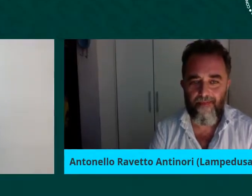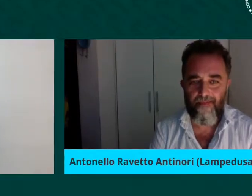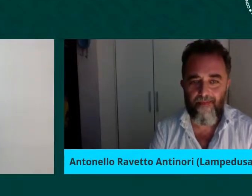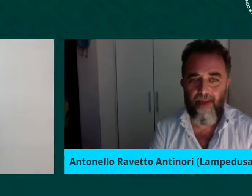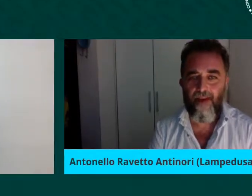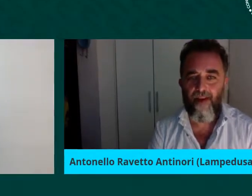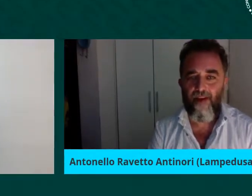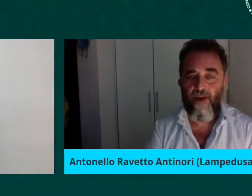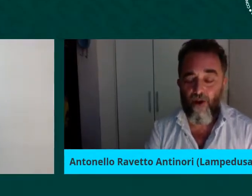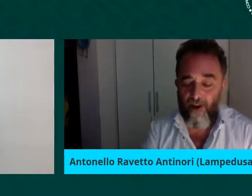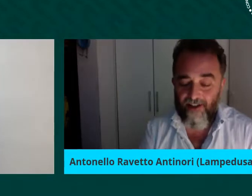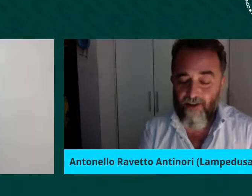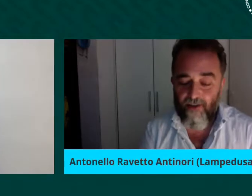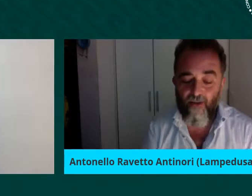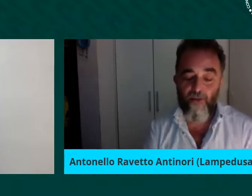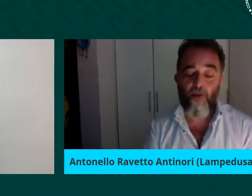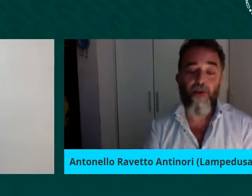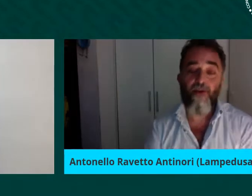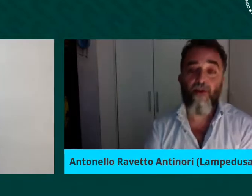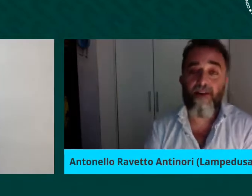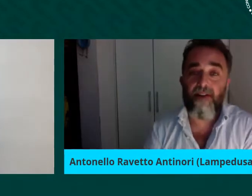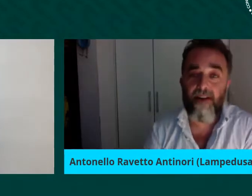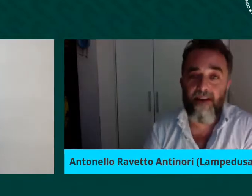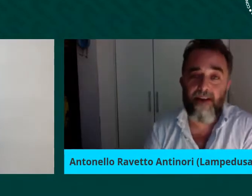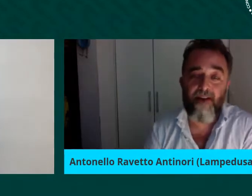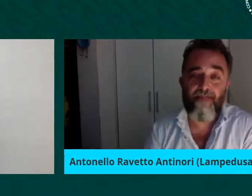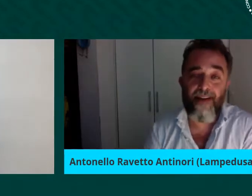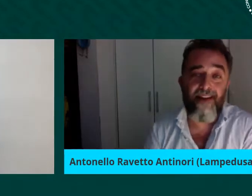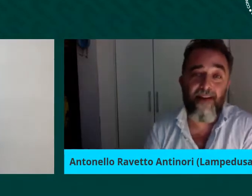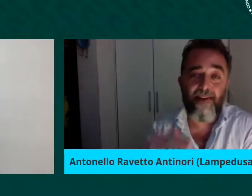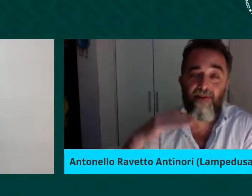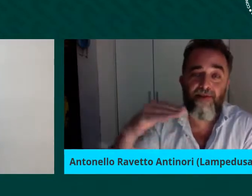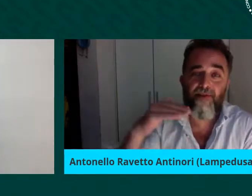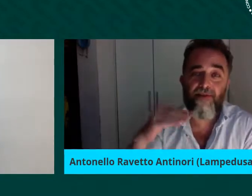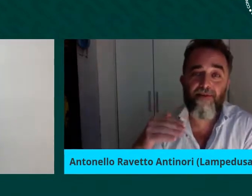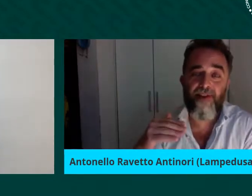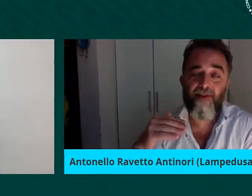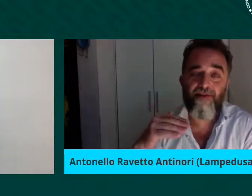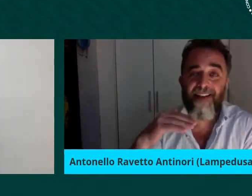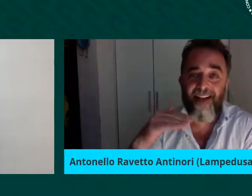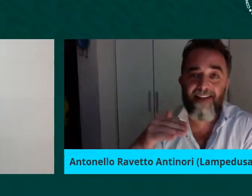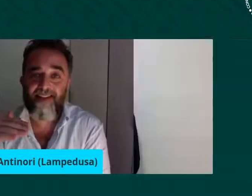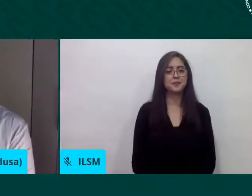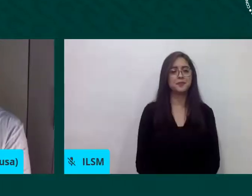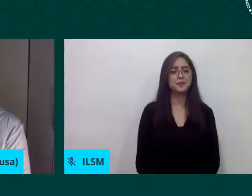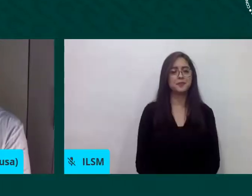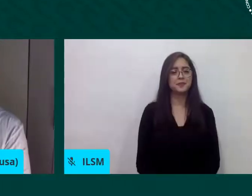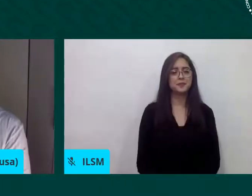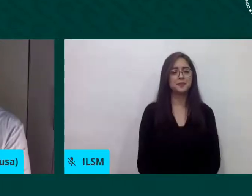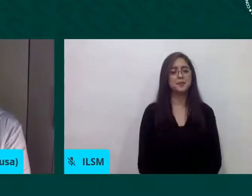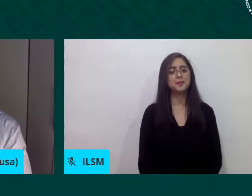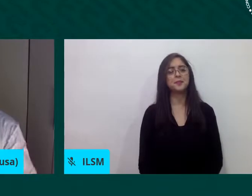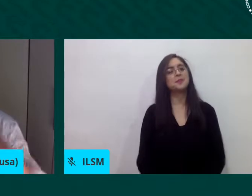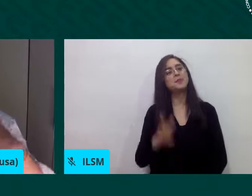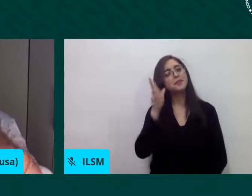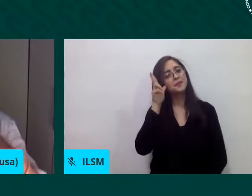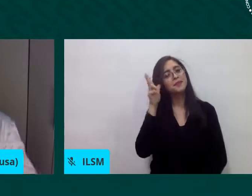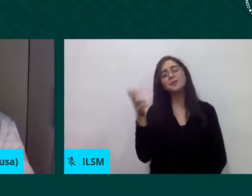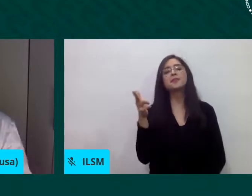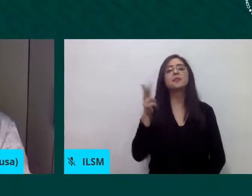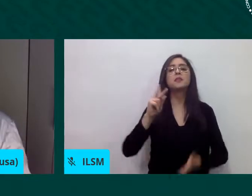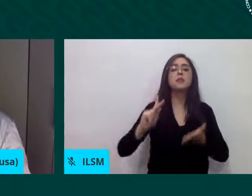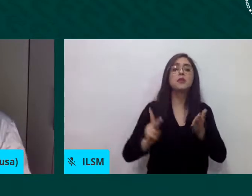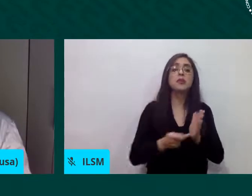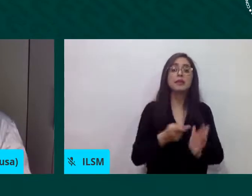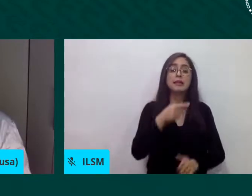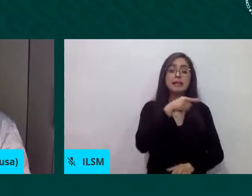antonello hola de nuevo como dice antes el tema de los migrantes de los impactos de los